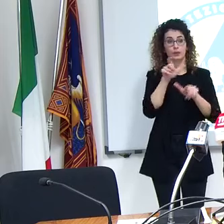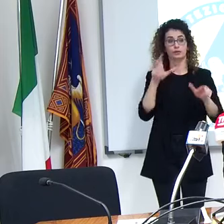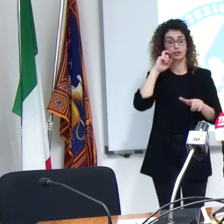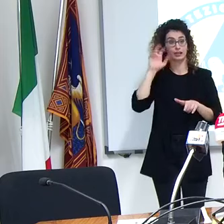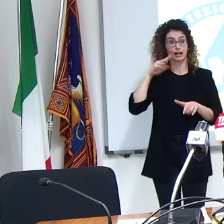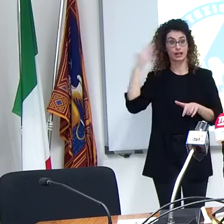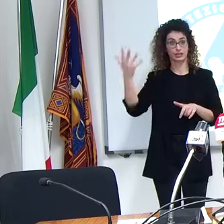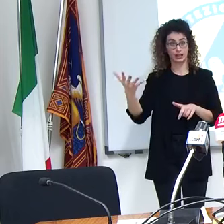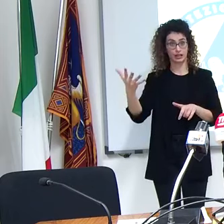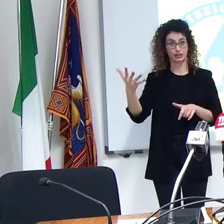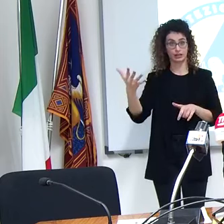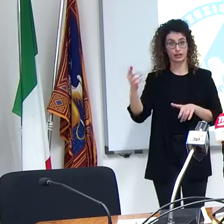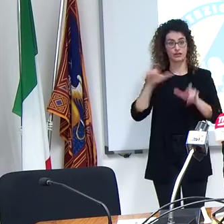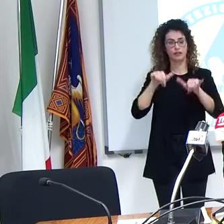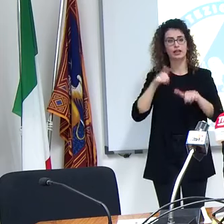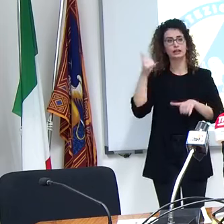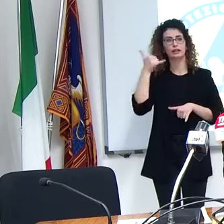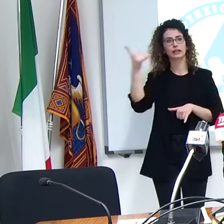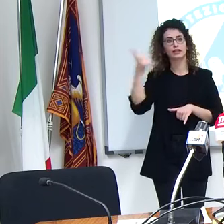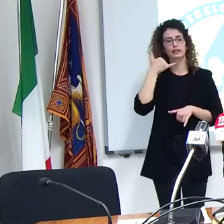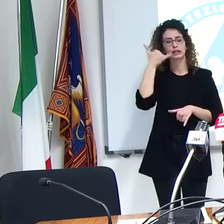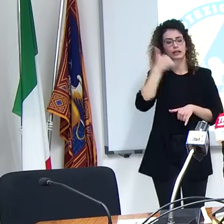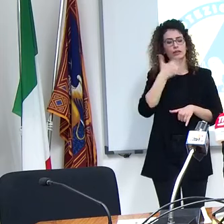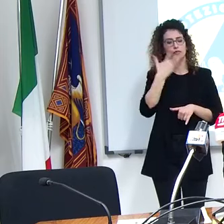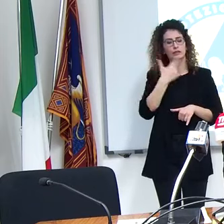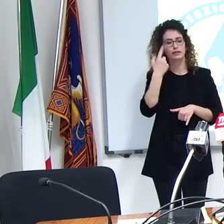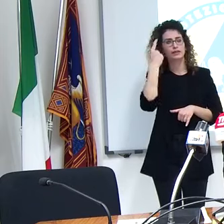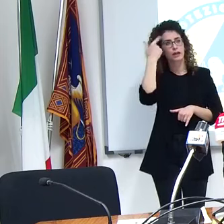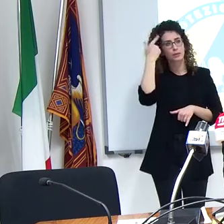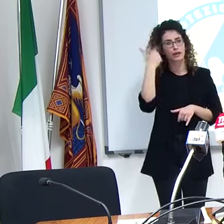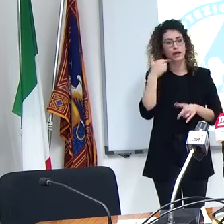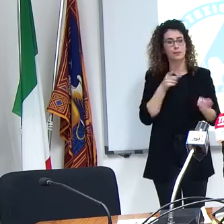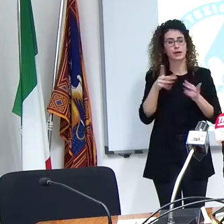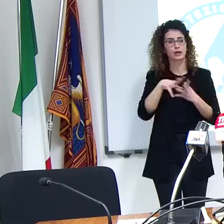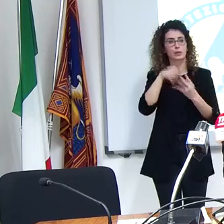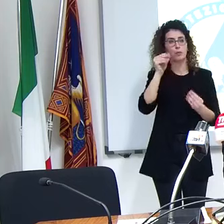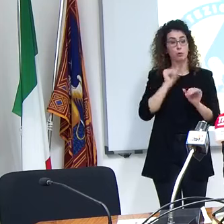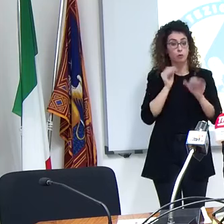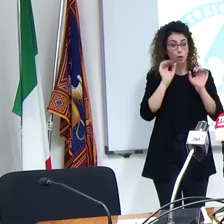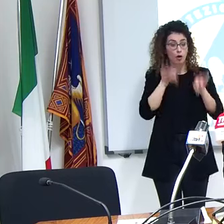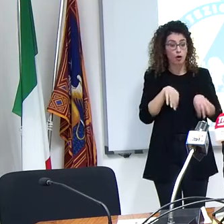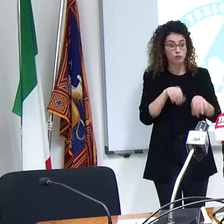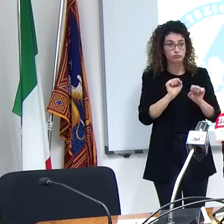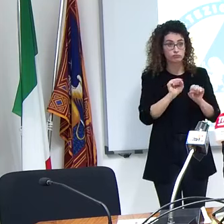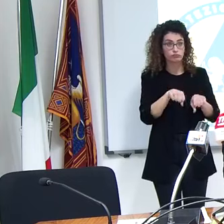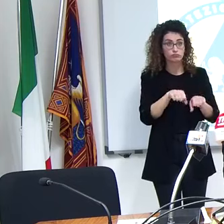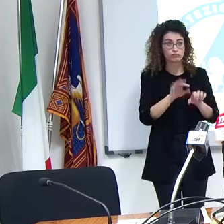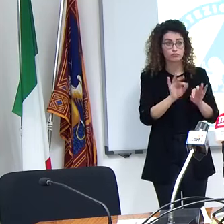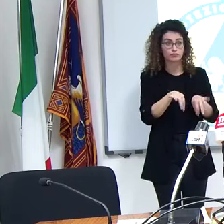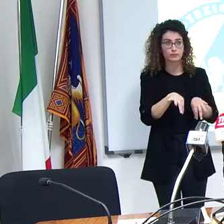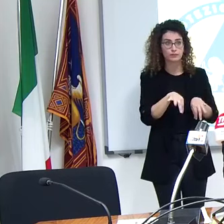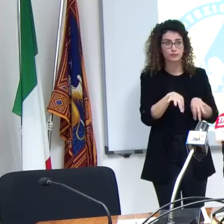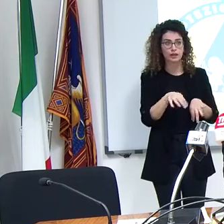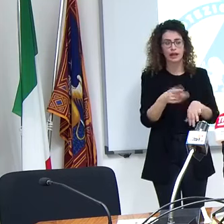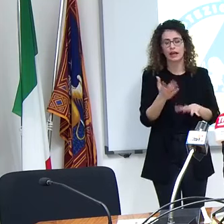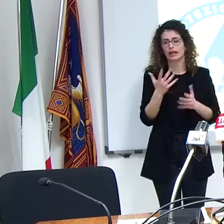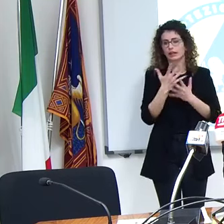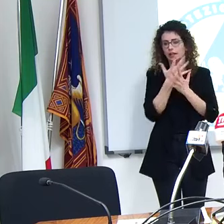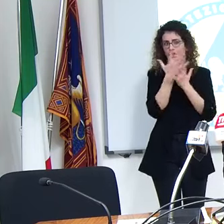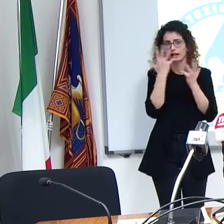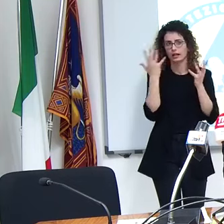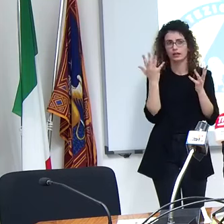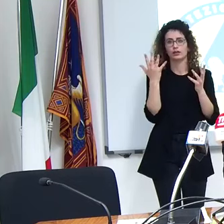per sapere se possono venire a Venezia a Pasqua ovviamente a noi è assolutamente